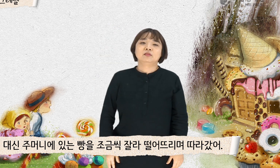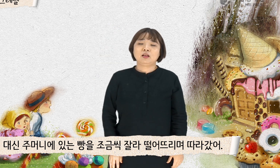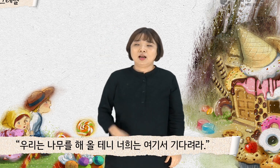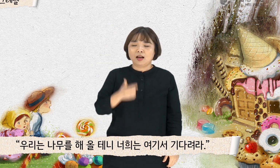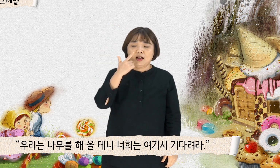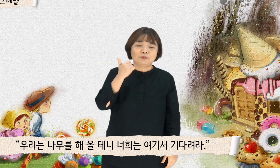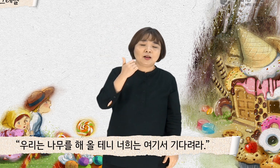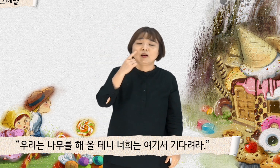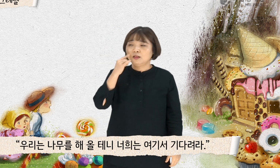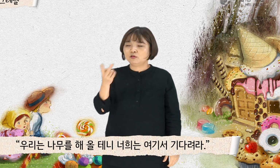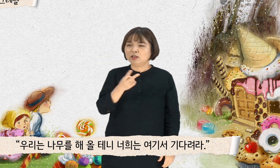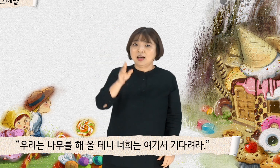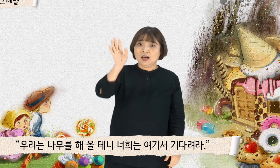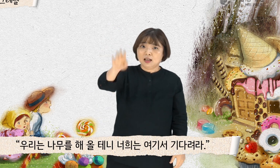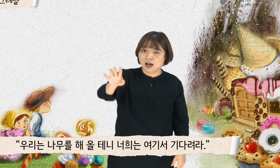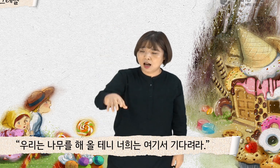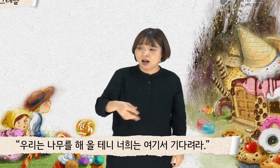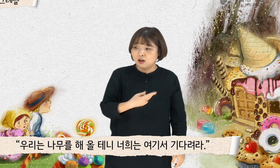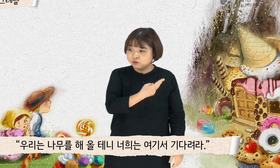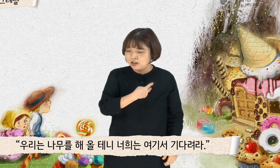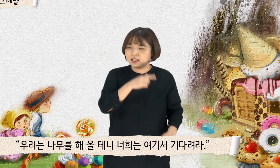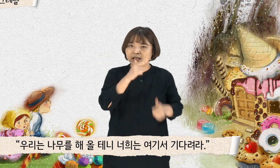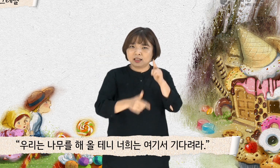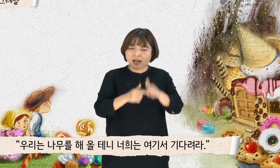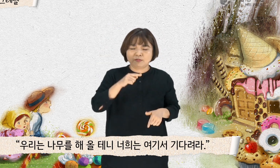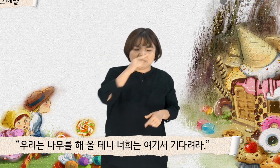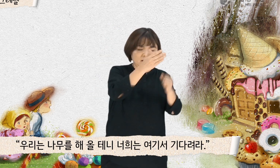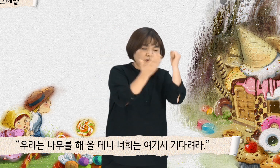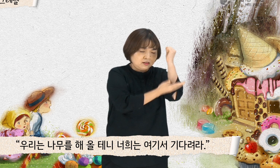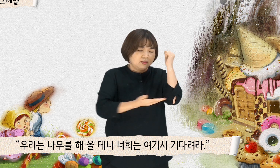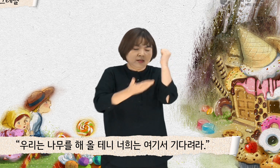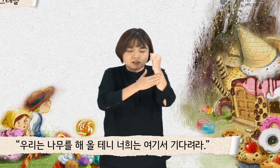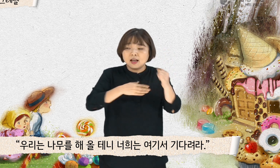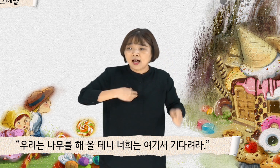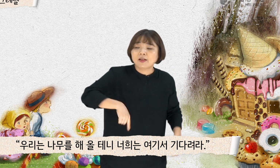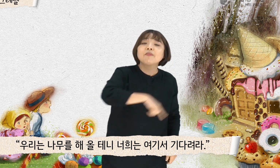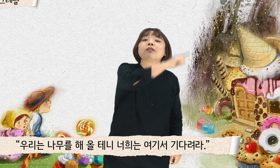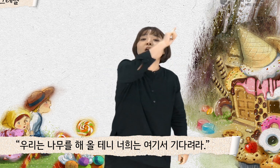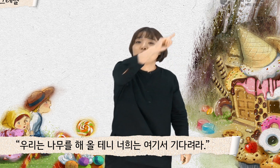우리는 나무를 해올 테니 너희는 여기서 기다려라.